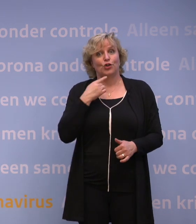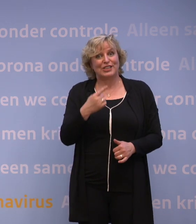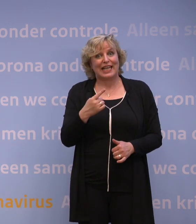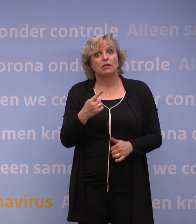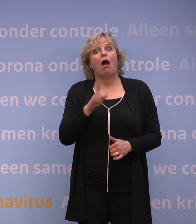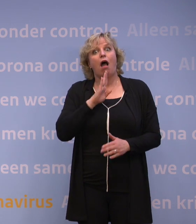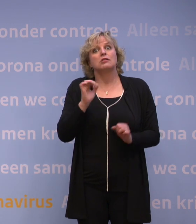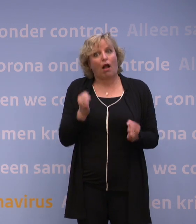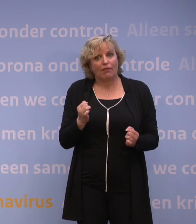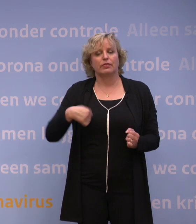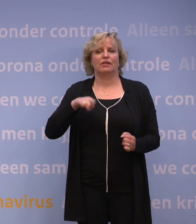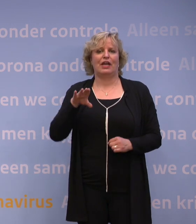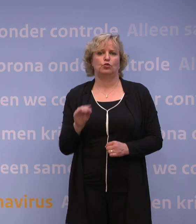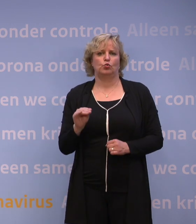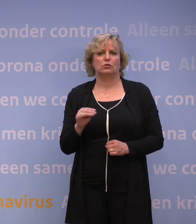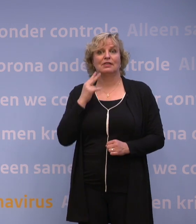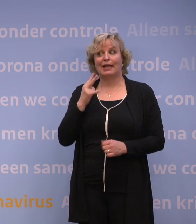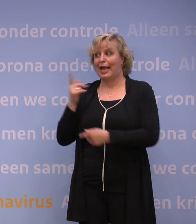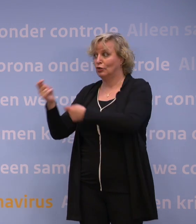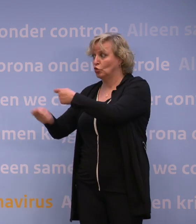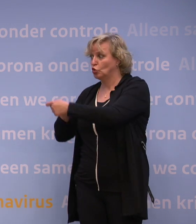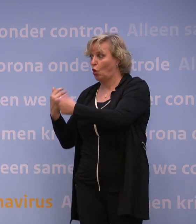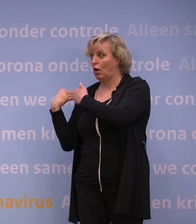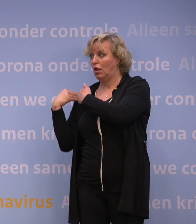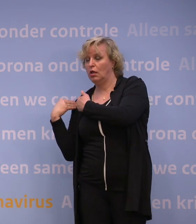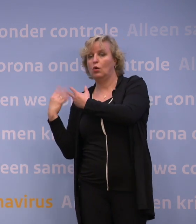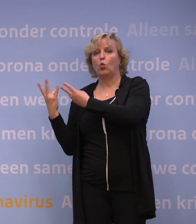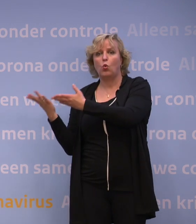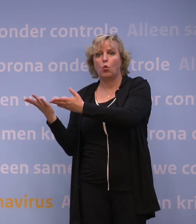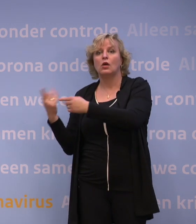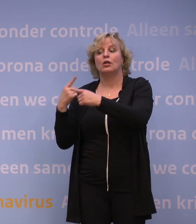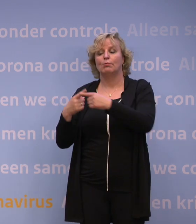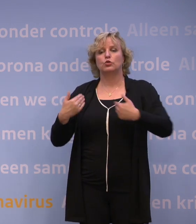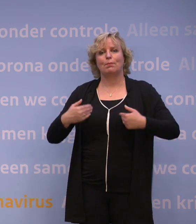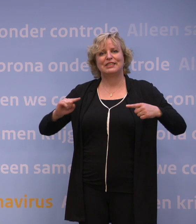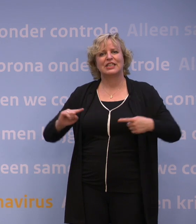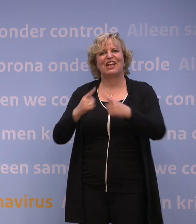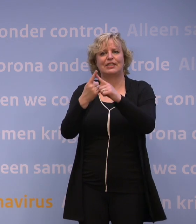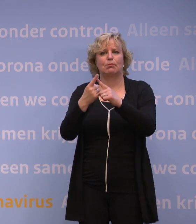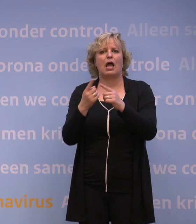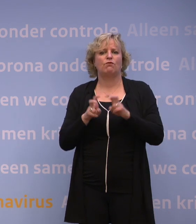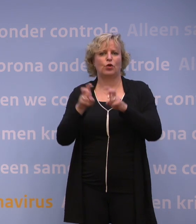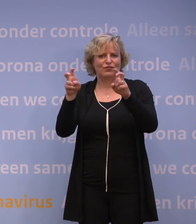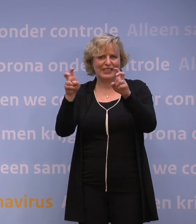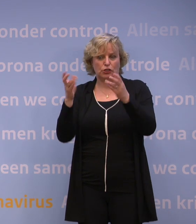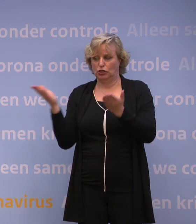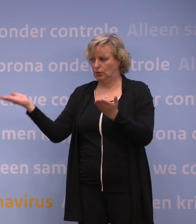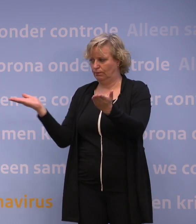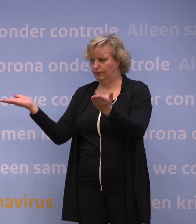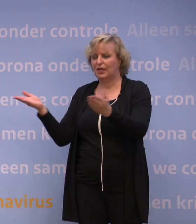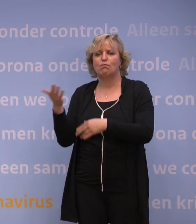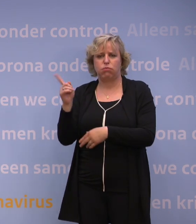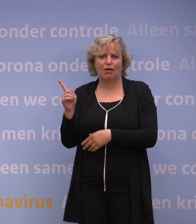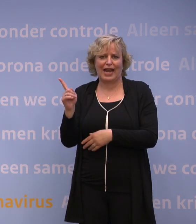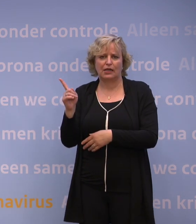We kijken naar de belasting voor de zorg en we kijken naar mensen die kwetsbaar zijn voor het virus. Dat zijn de twee doelstellingen naast het zicht houden op het virus.